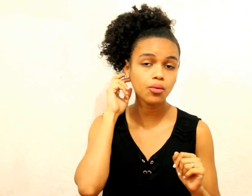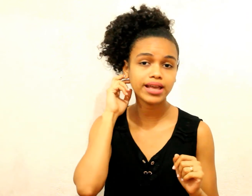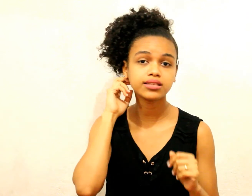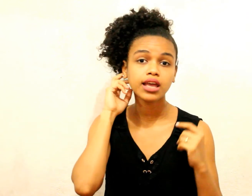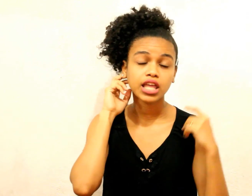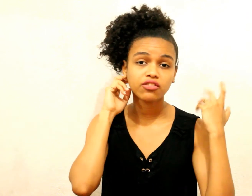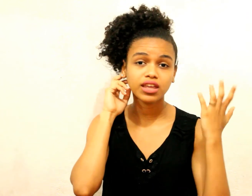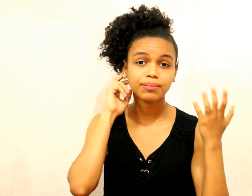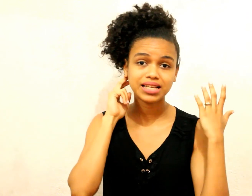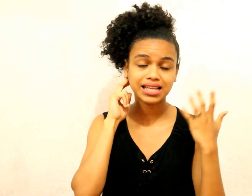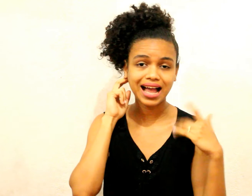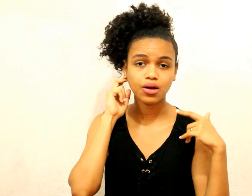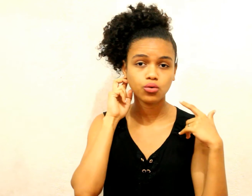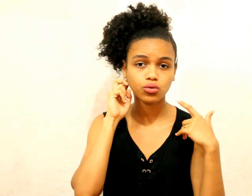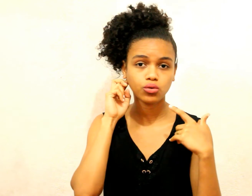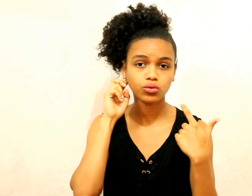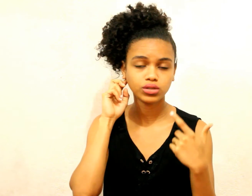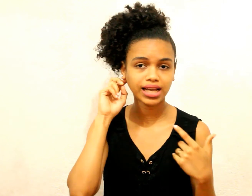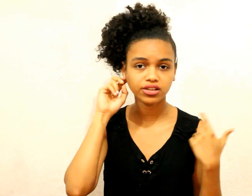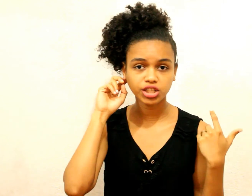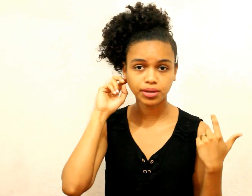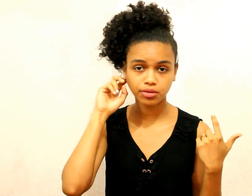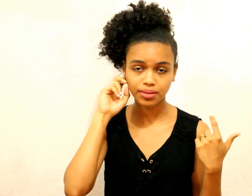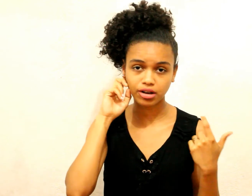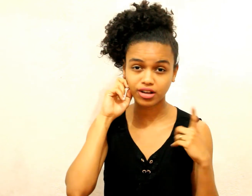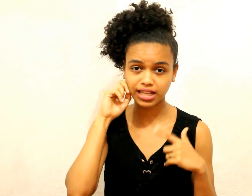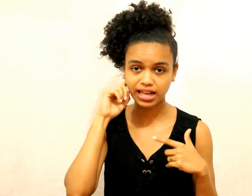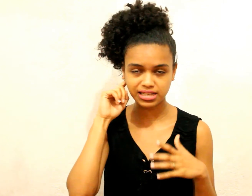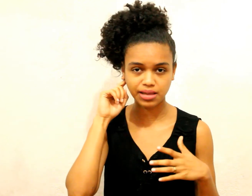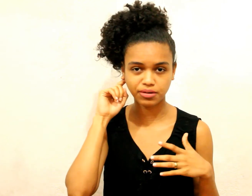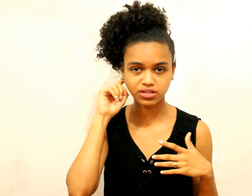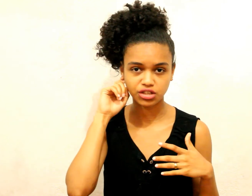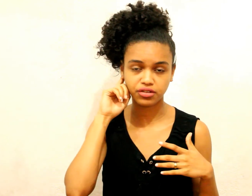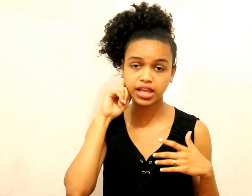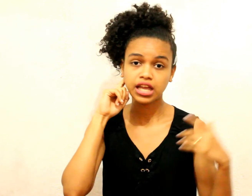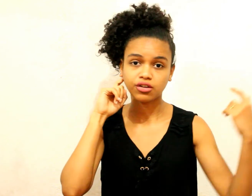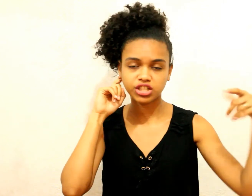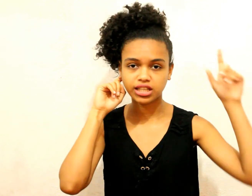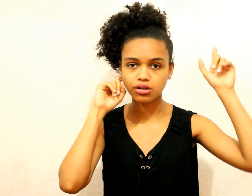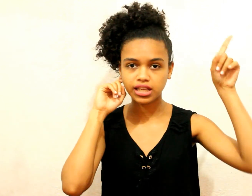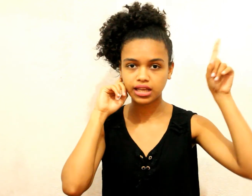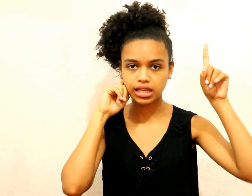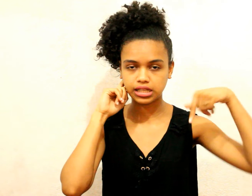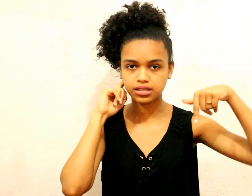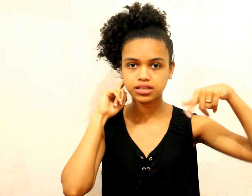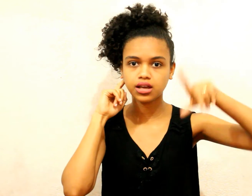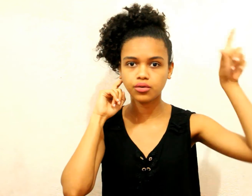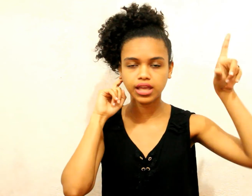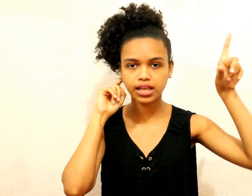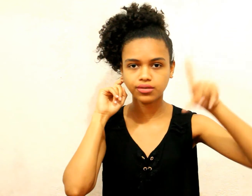meses Que eu vim passar O secador Do meu cabelo Que eu até realizei Pra vocês verem Vou achar até o link Aqui na descrição E aqui no